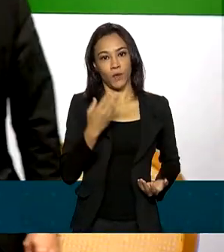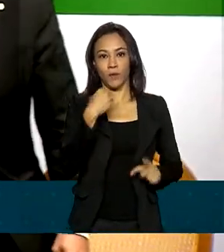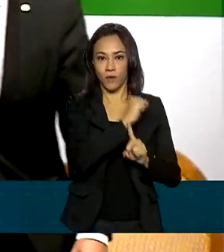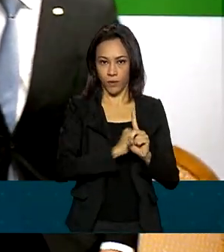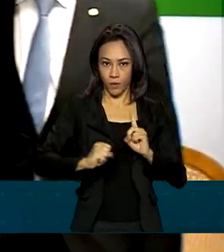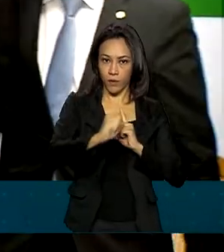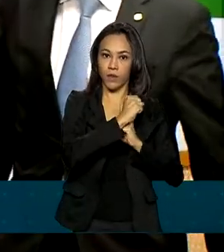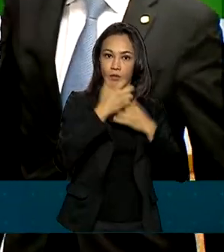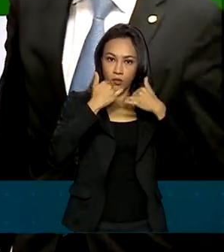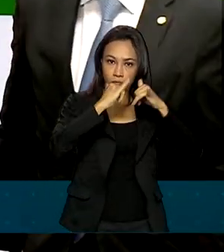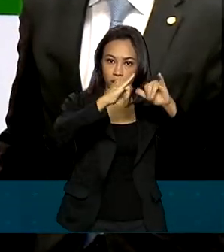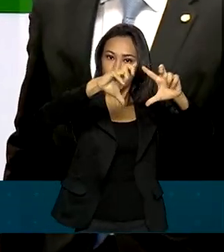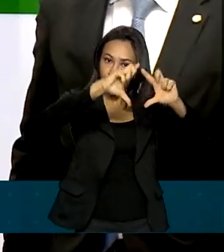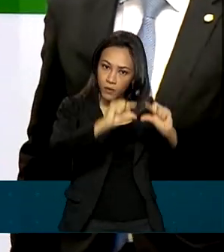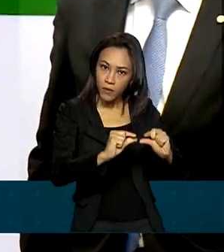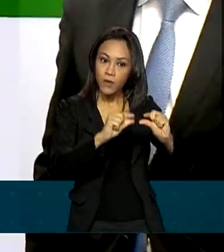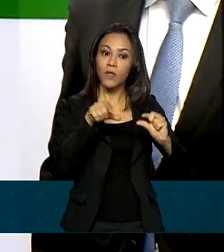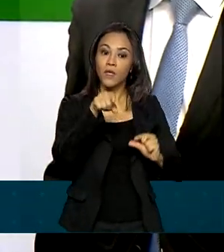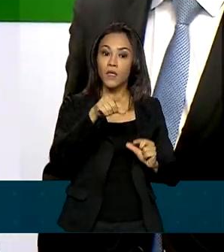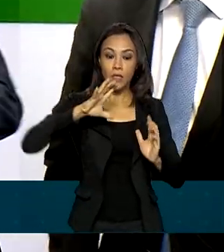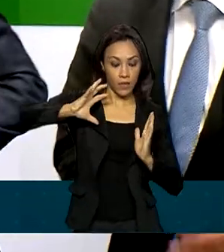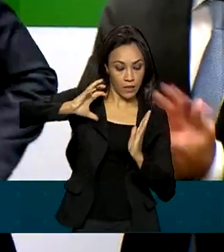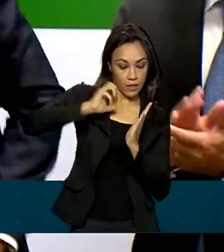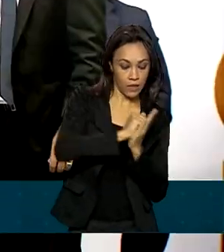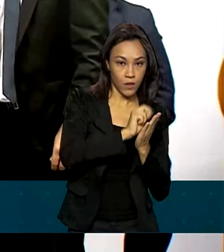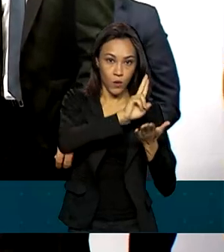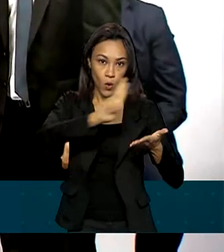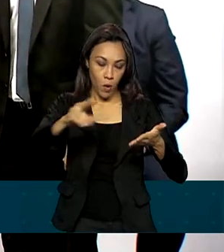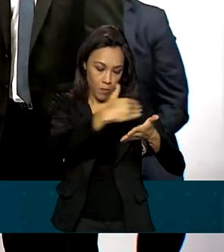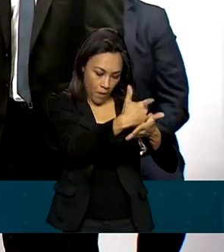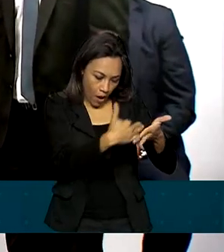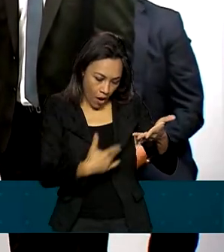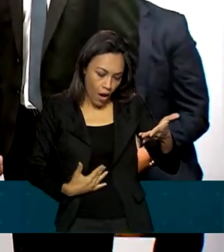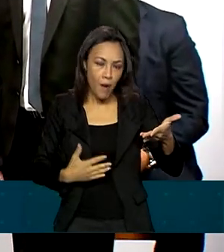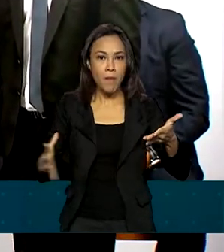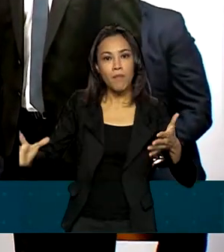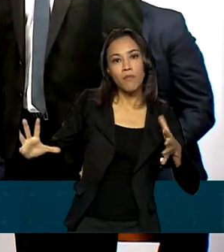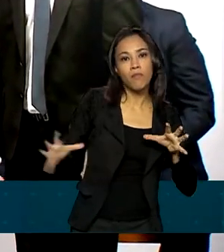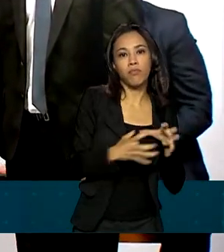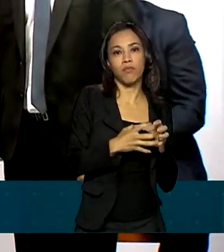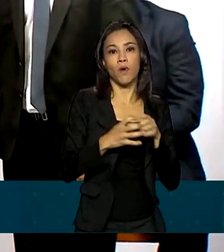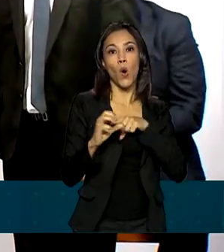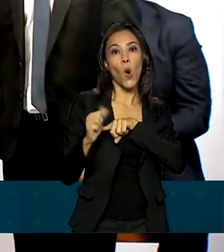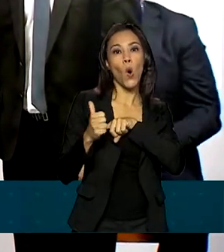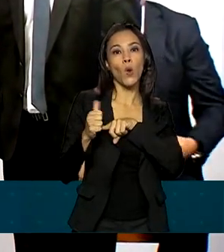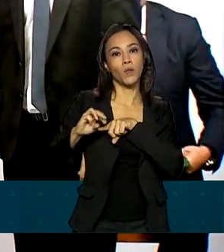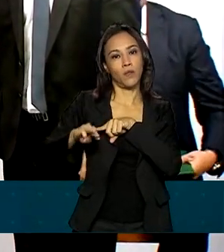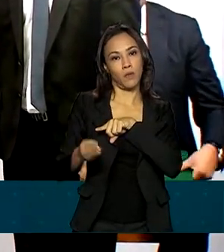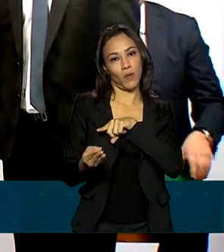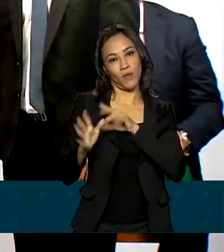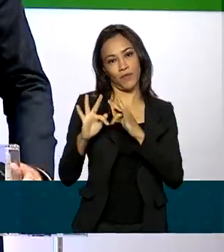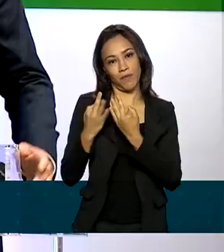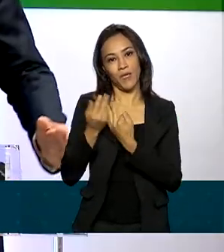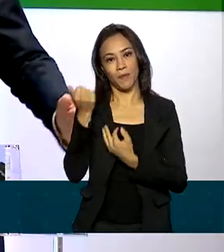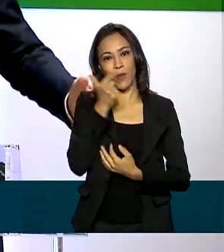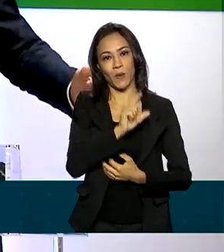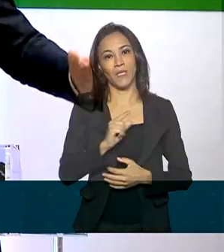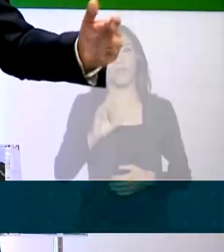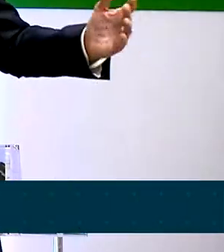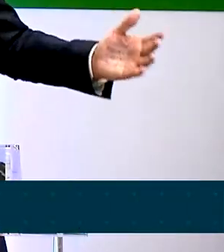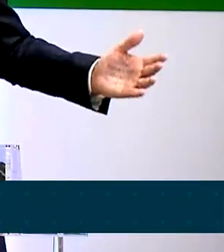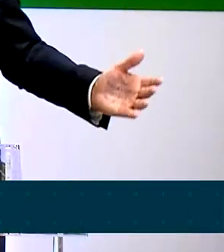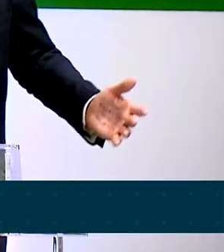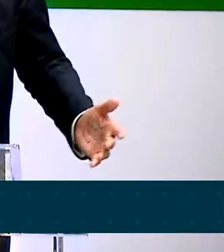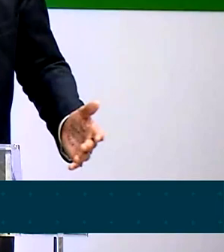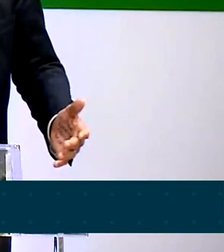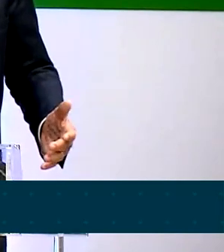governo estima que, com o cadastramento automático, mais 11 milhões e 500 mil famílias possam acessar o benefício. Basicamente, se